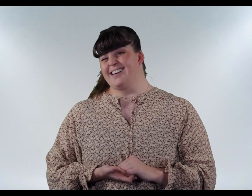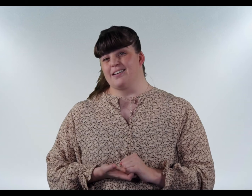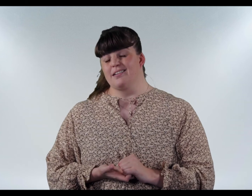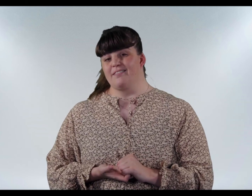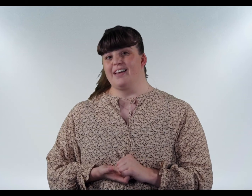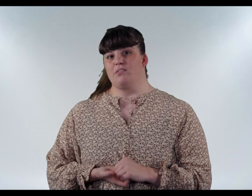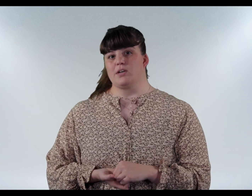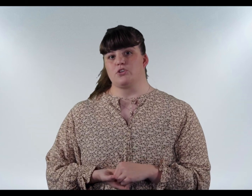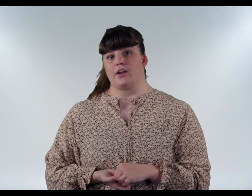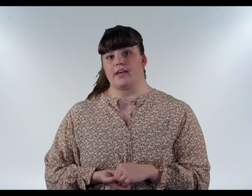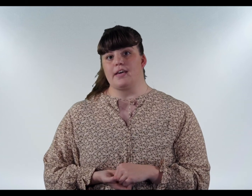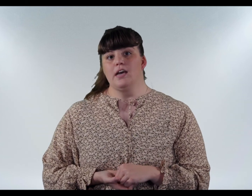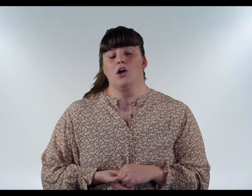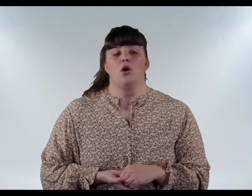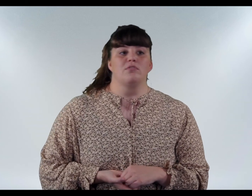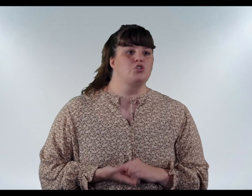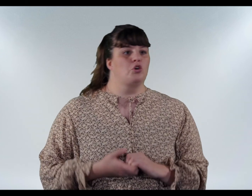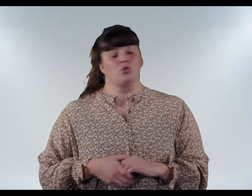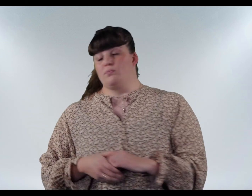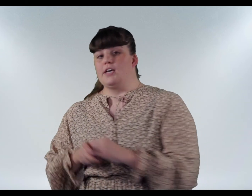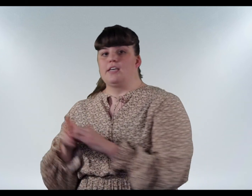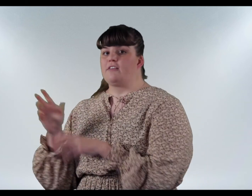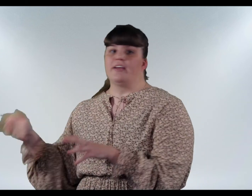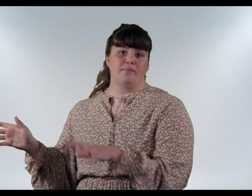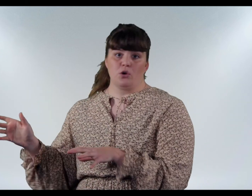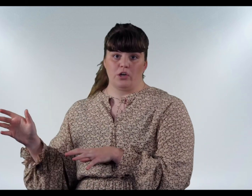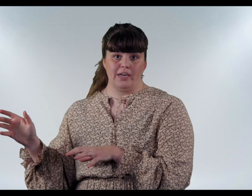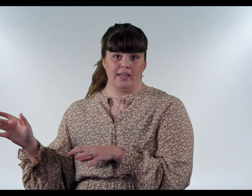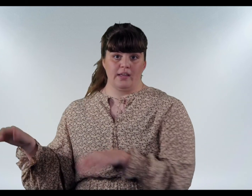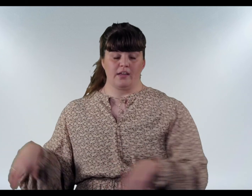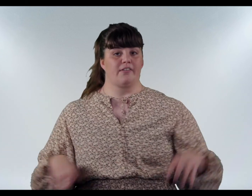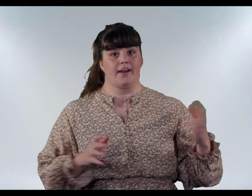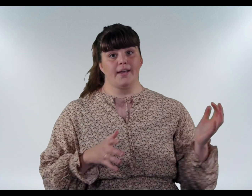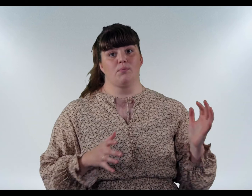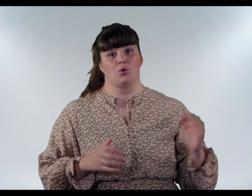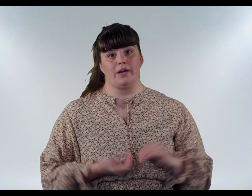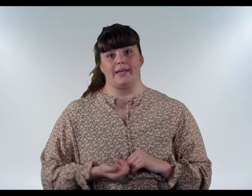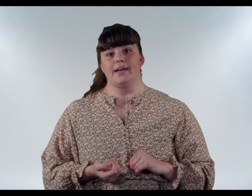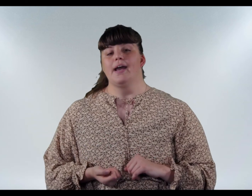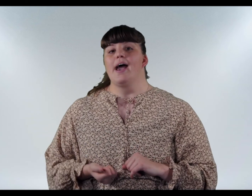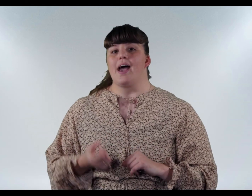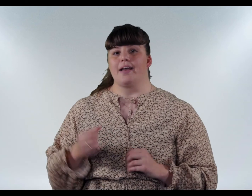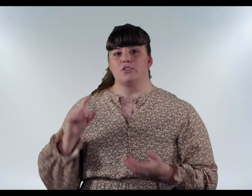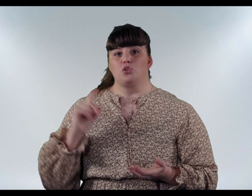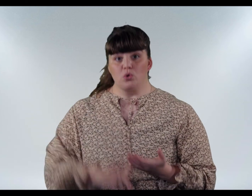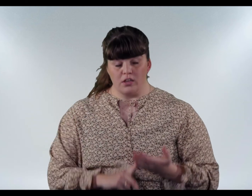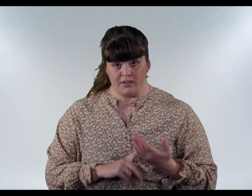vel við mannskjönd ekki. Við stjórnum þið ekki hver er með okkur í liðið eða hver er ekki með okkur í liðið, en við stjórnum þið hvernig